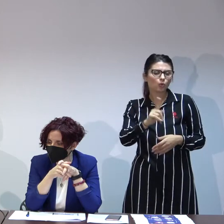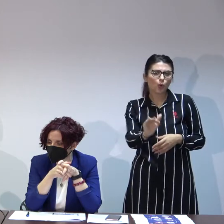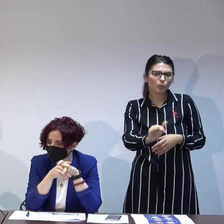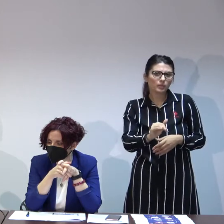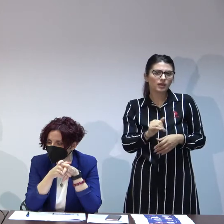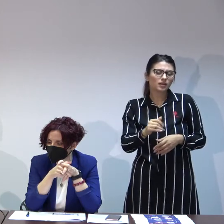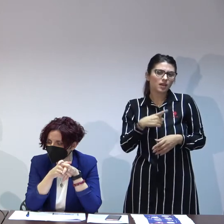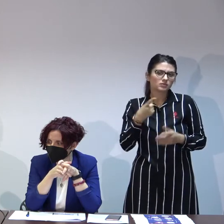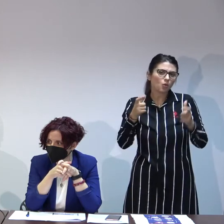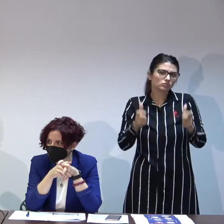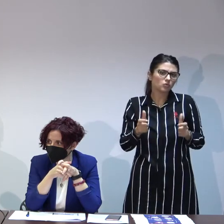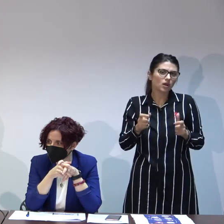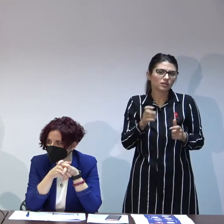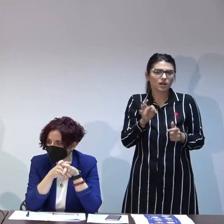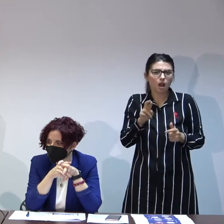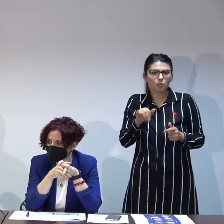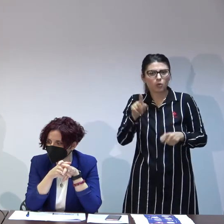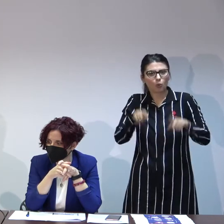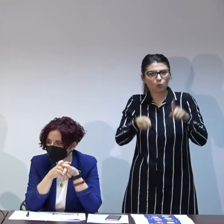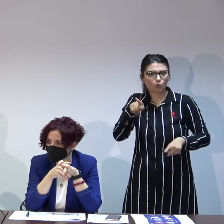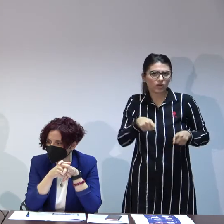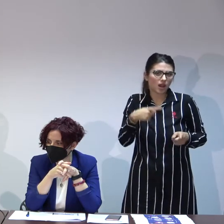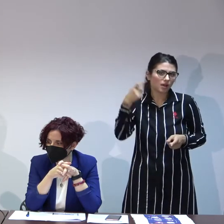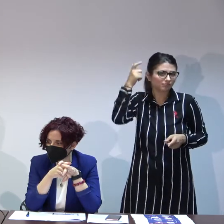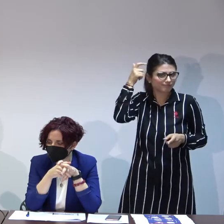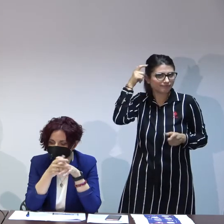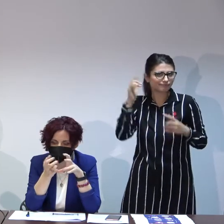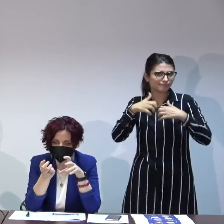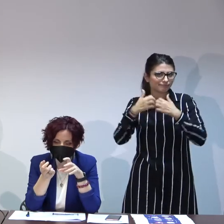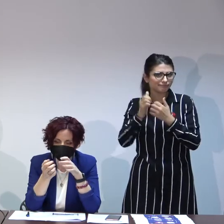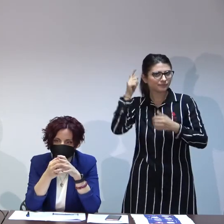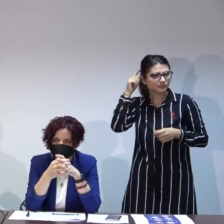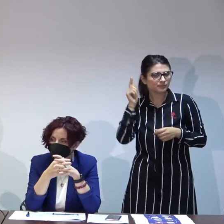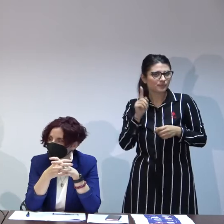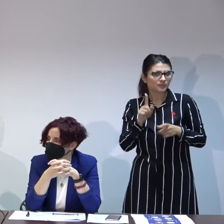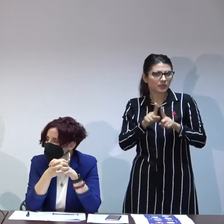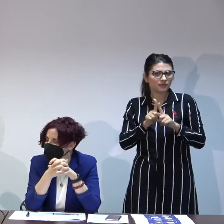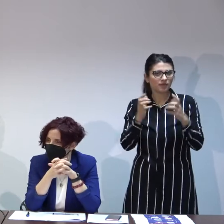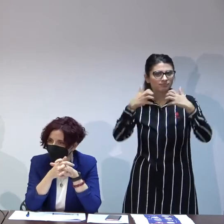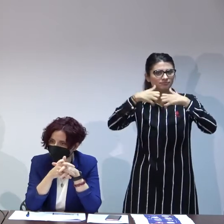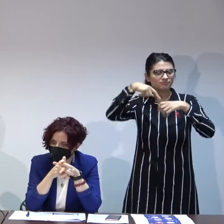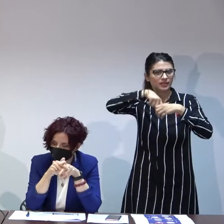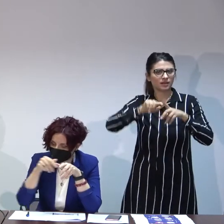traumatică anumite părți ale creierului se inhibă ca să intre mecanismul ăla de autoapărare